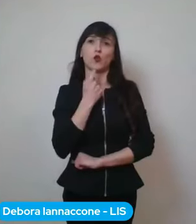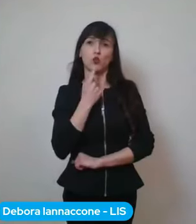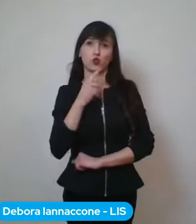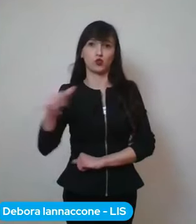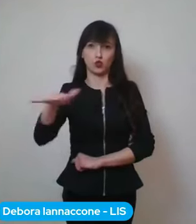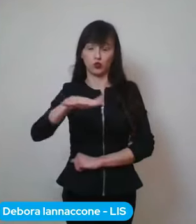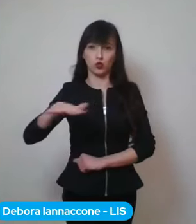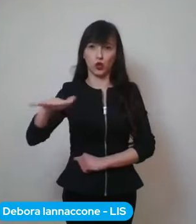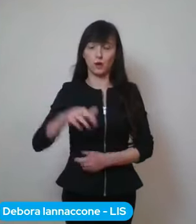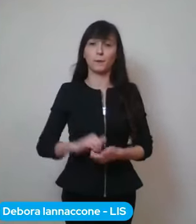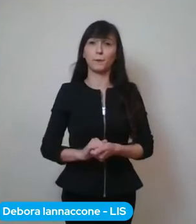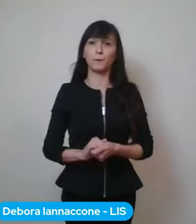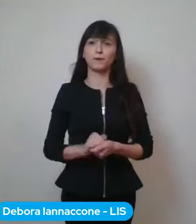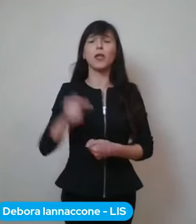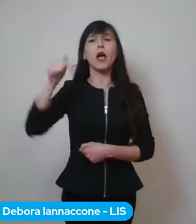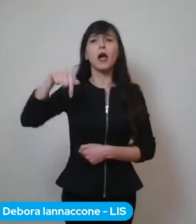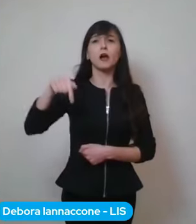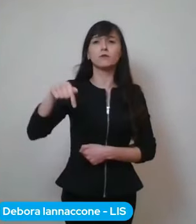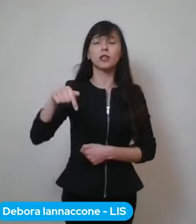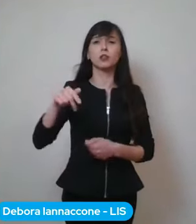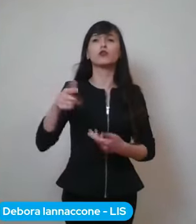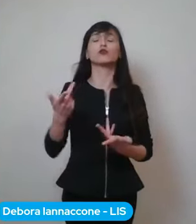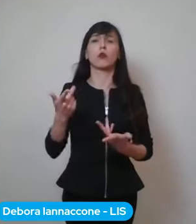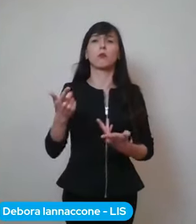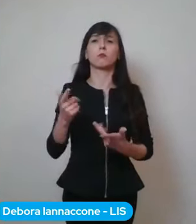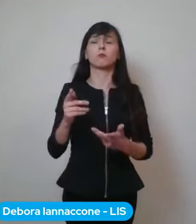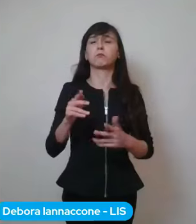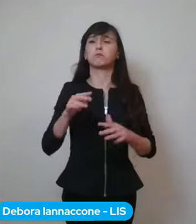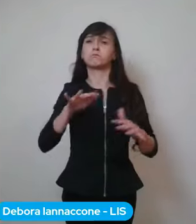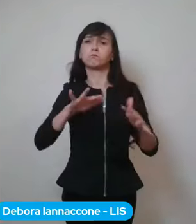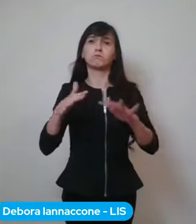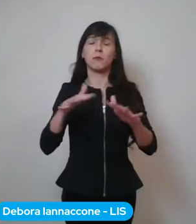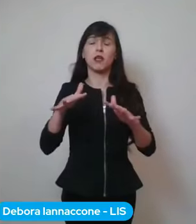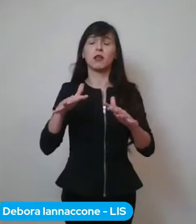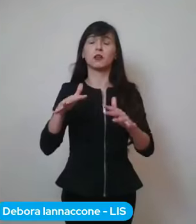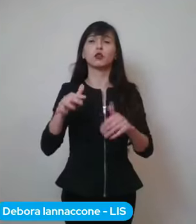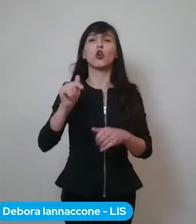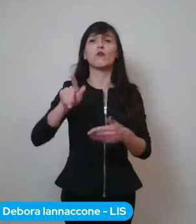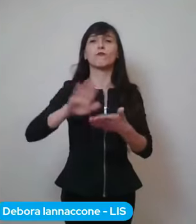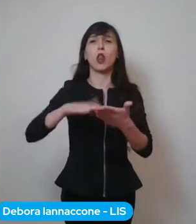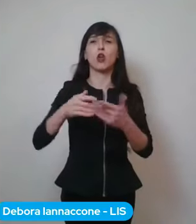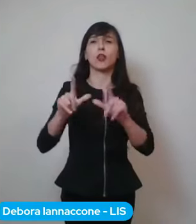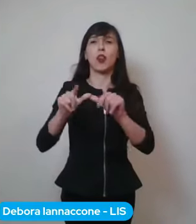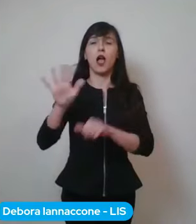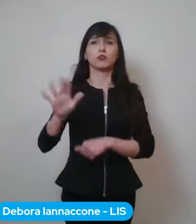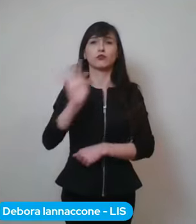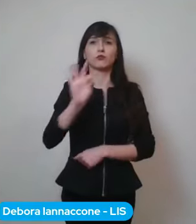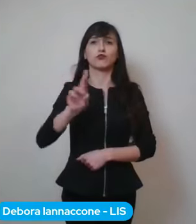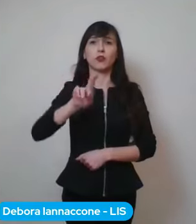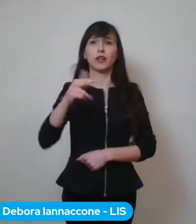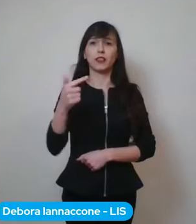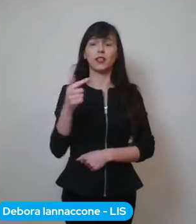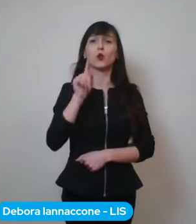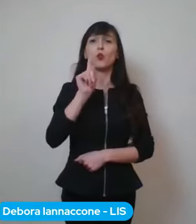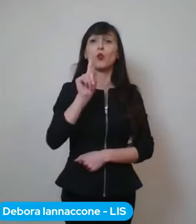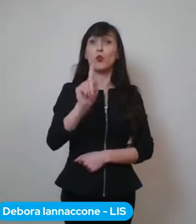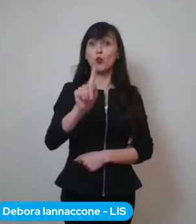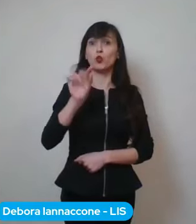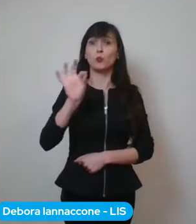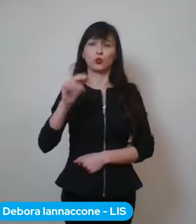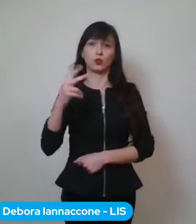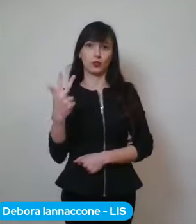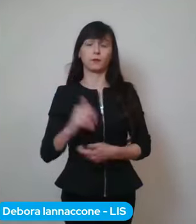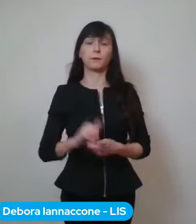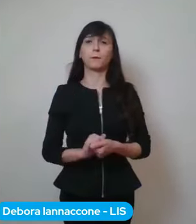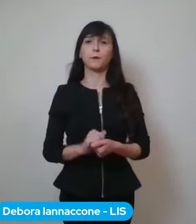Attualmente il valore medio per quanto riguarda il Lazio è di 1,3. Poi ci